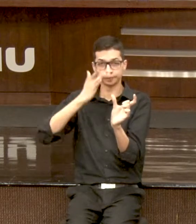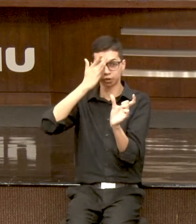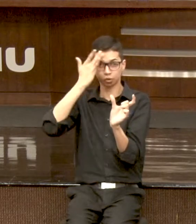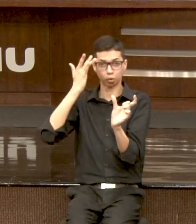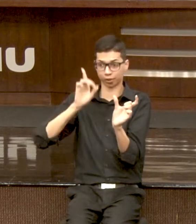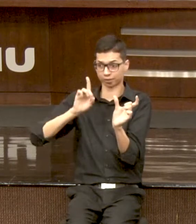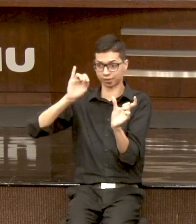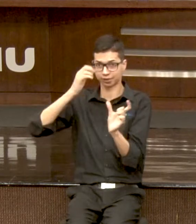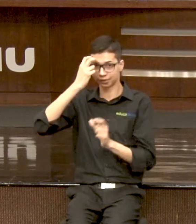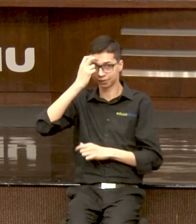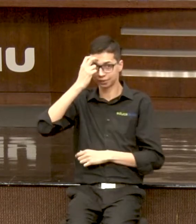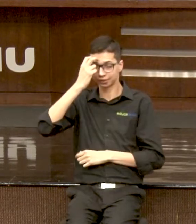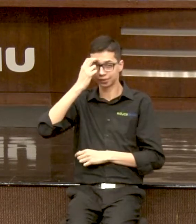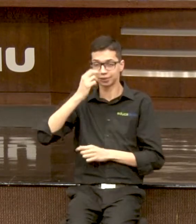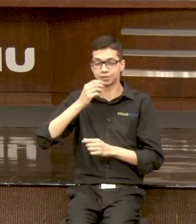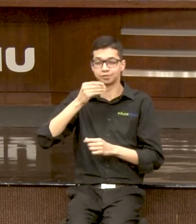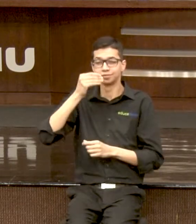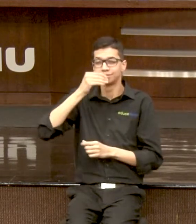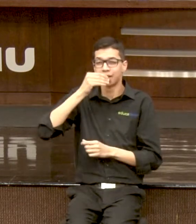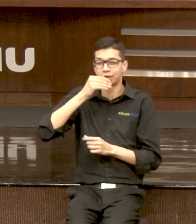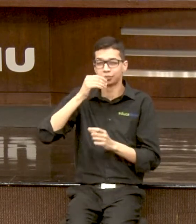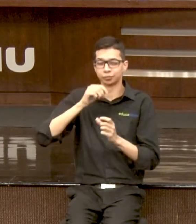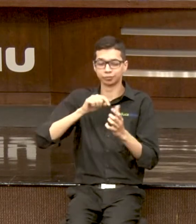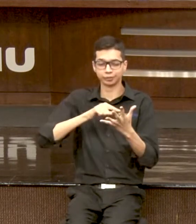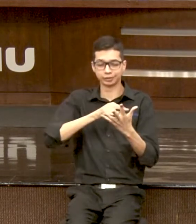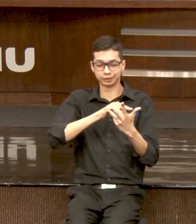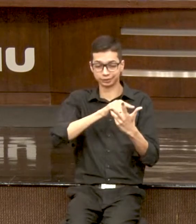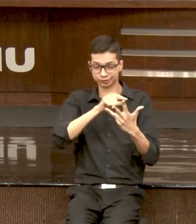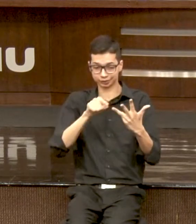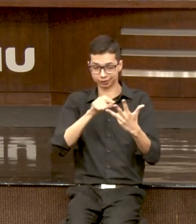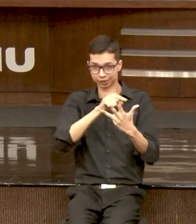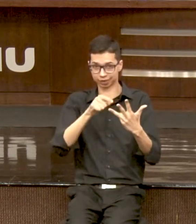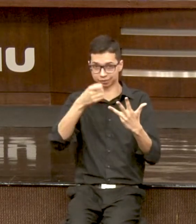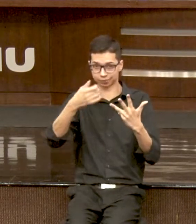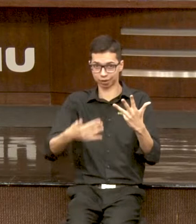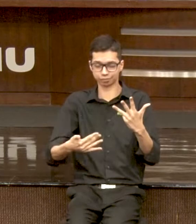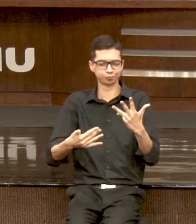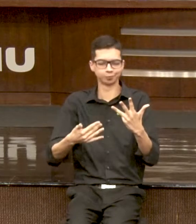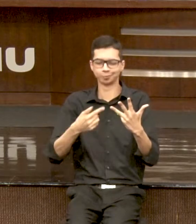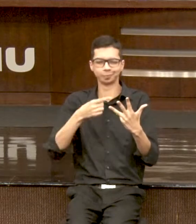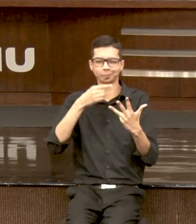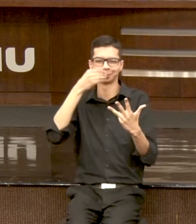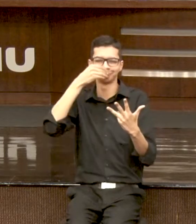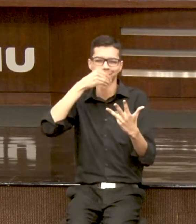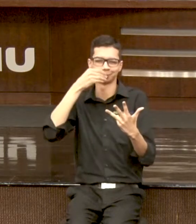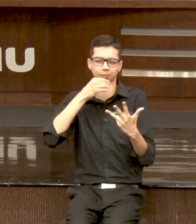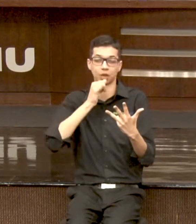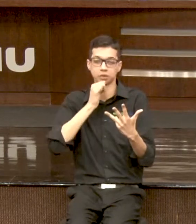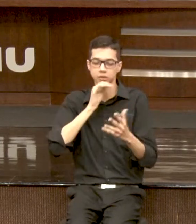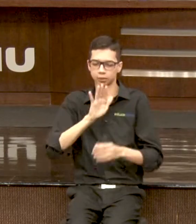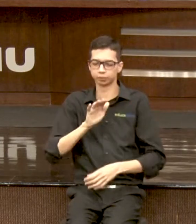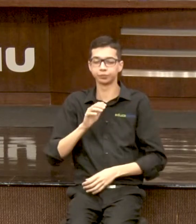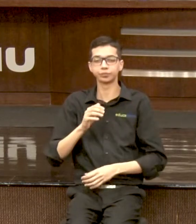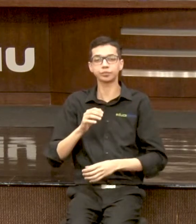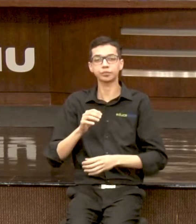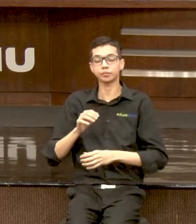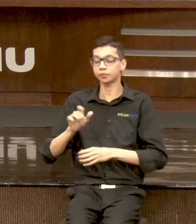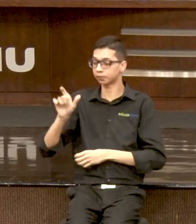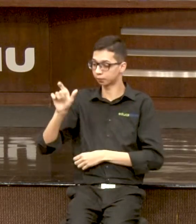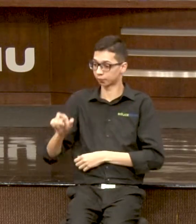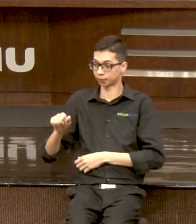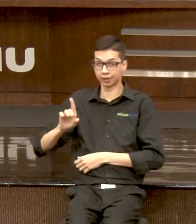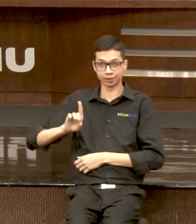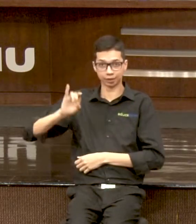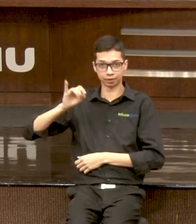todos esses funcionamentos. Então, quando eu quero ensinar alguma coisa para a pessoa com